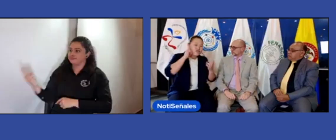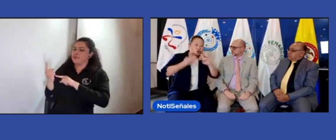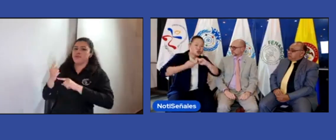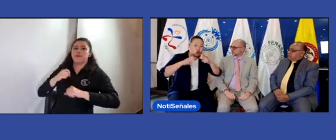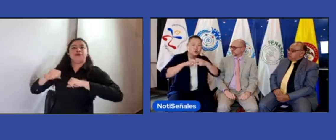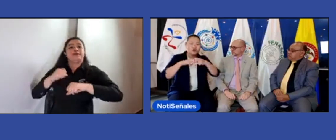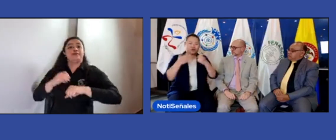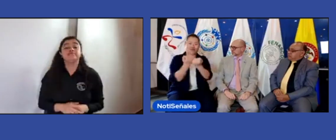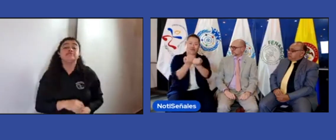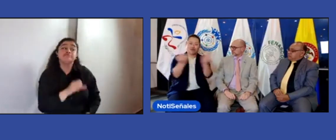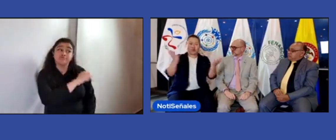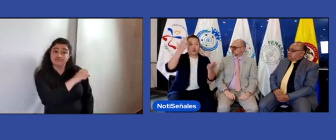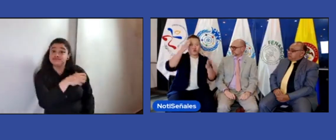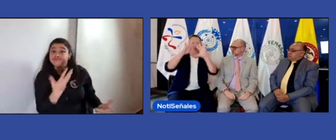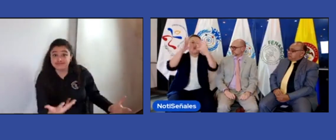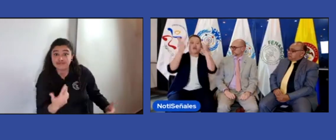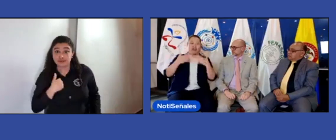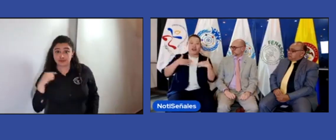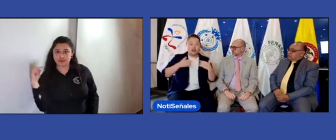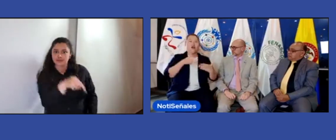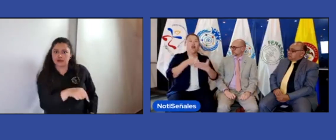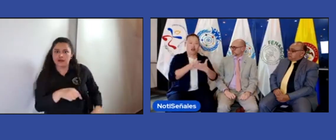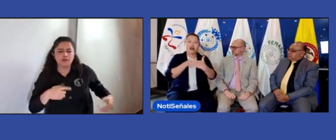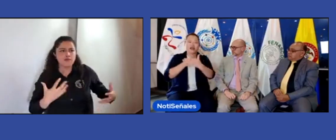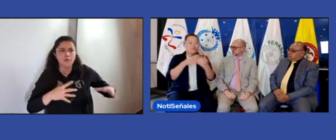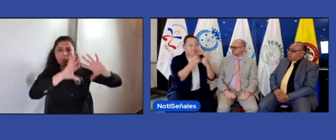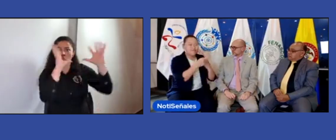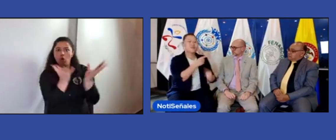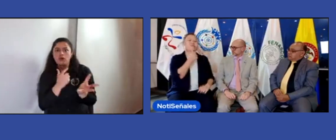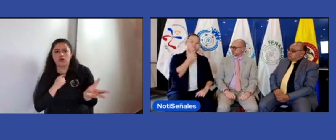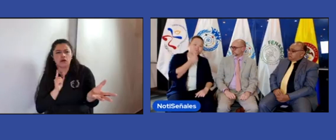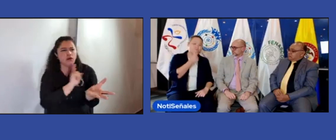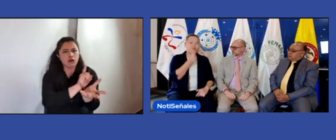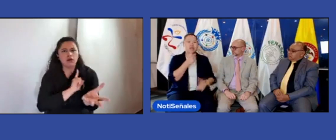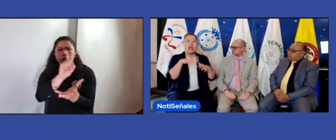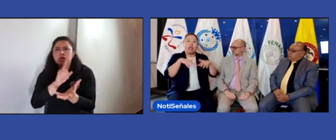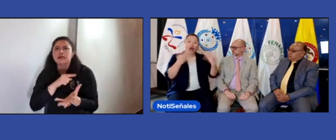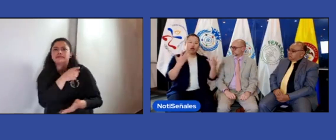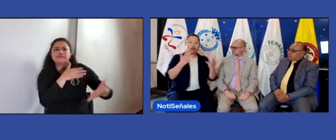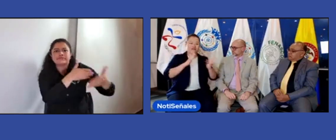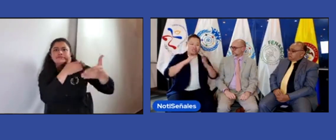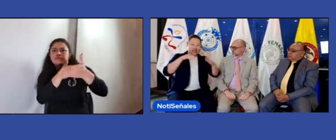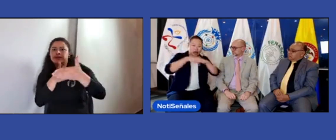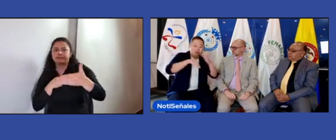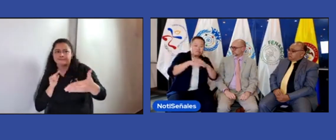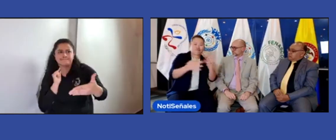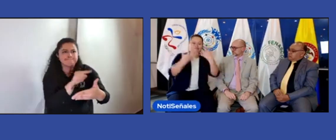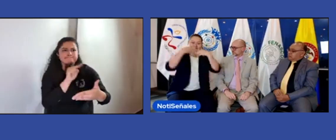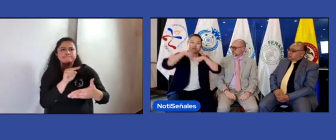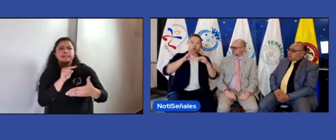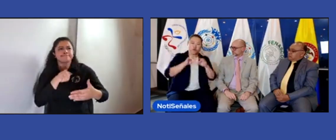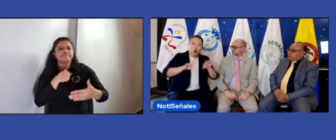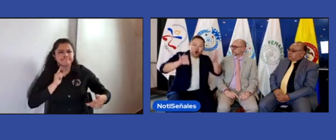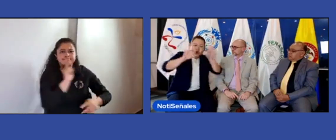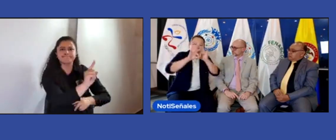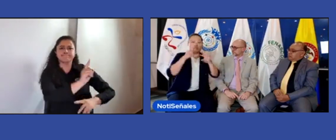Así es, Joe. Nosotros hemos venido trabajando, hemos visto las barreras que tenemos como personas sordas. Se lo